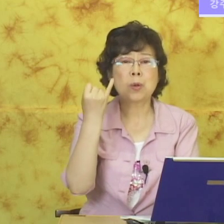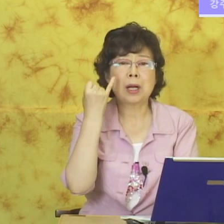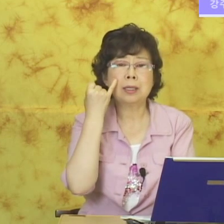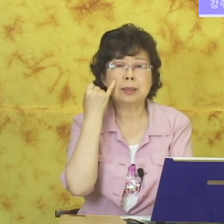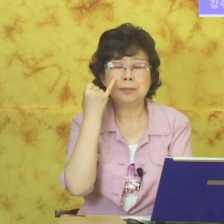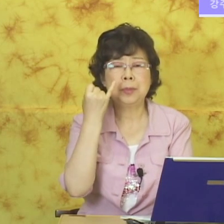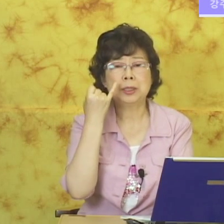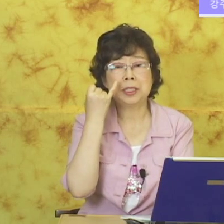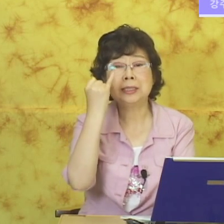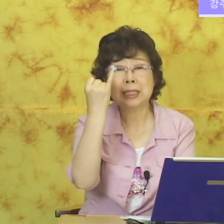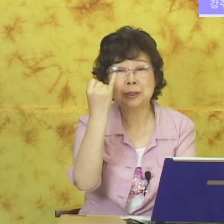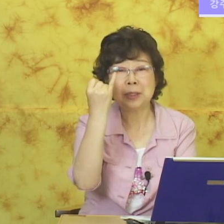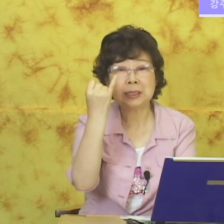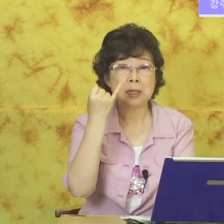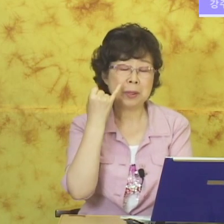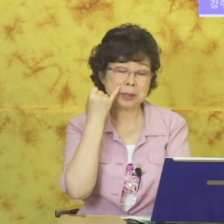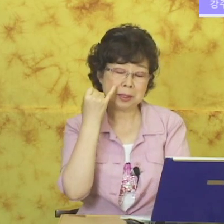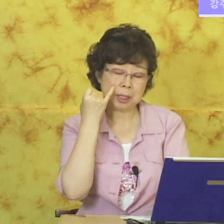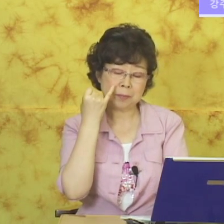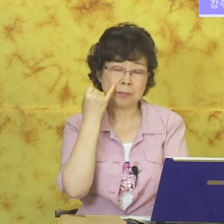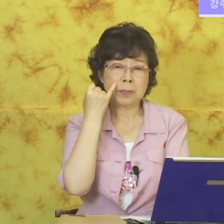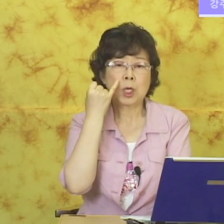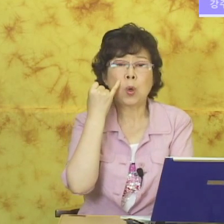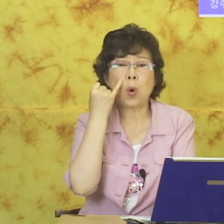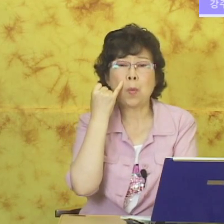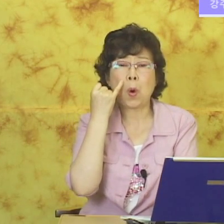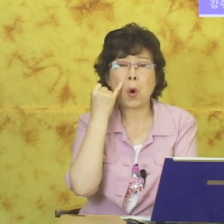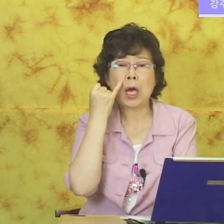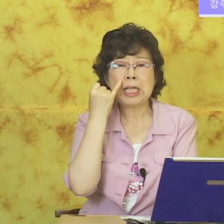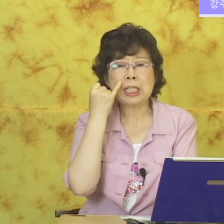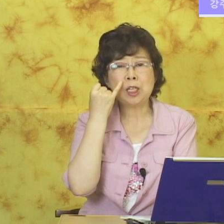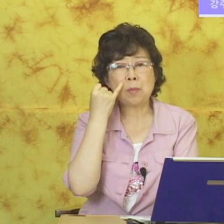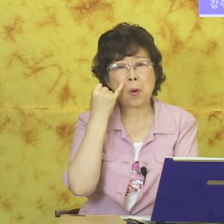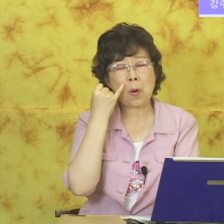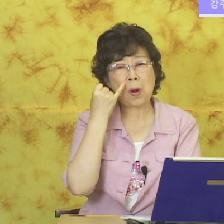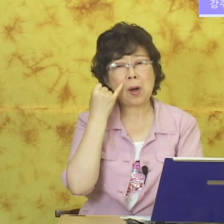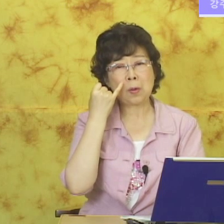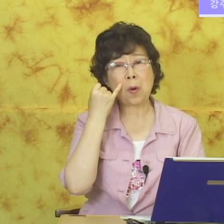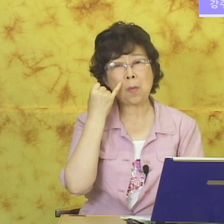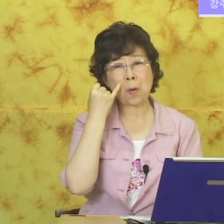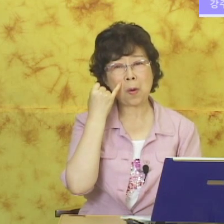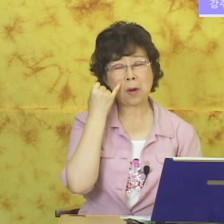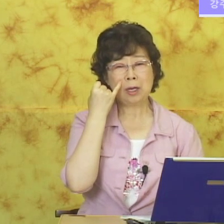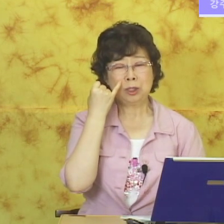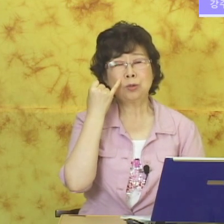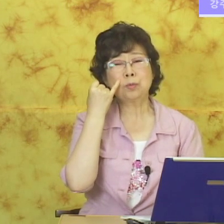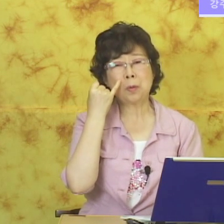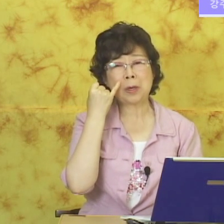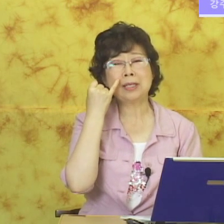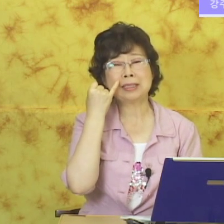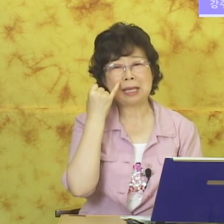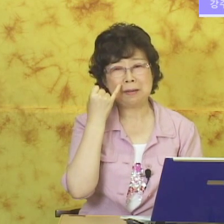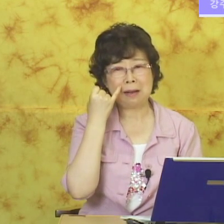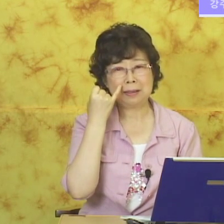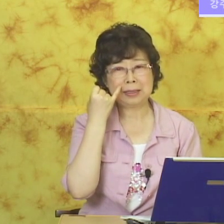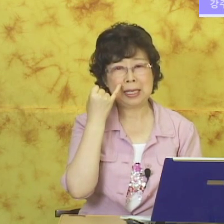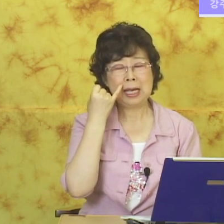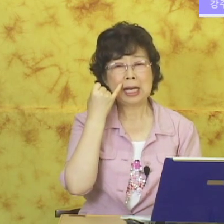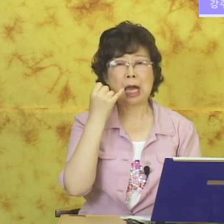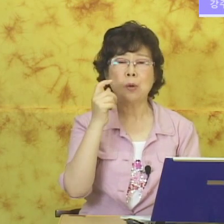손가락을 펴서 여자죠. 여자를 펴서 이렇게. 고모, 이모, 고모, 숙모 이렇게 사용하고 있어요. 간